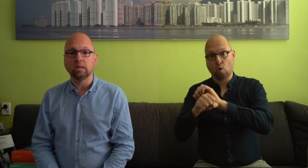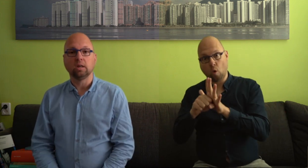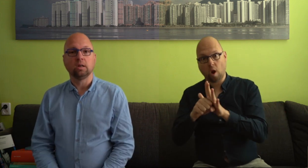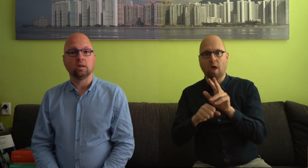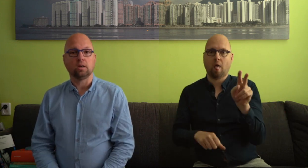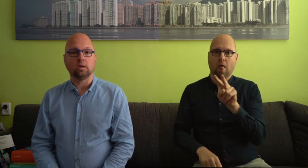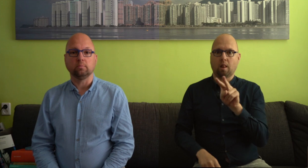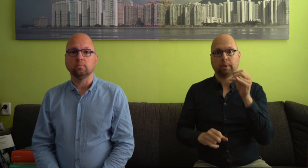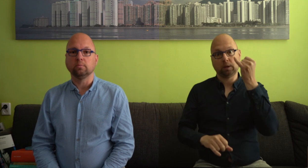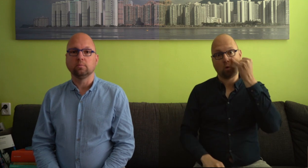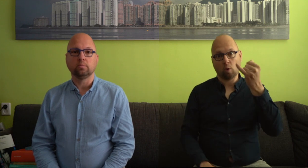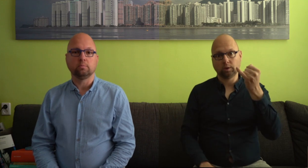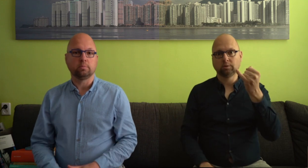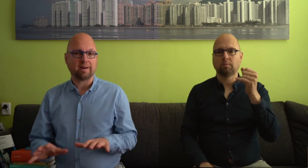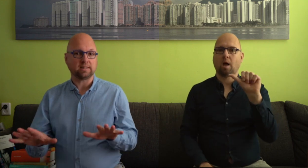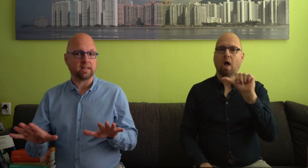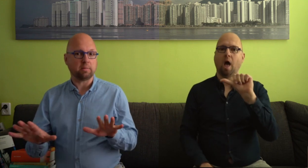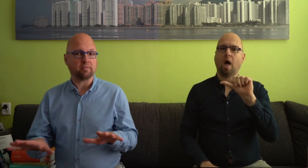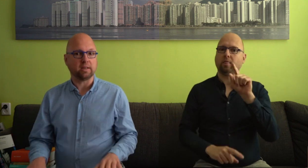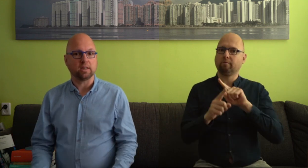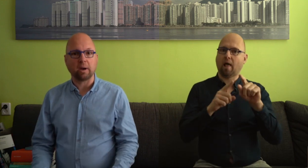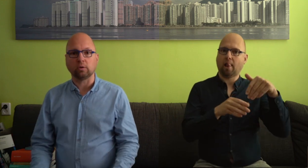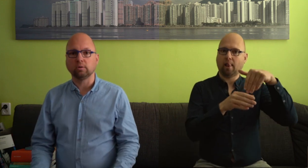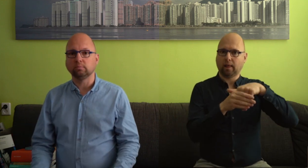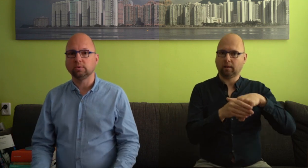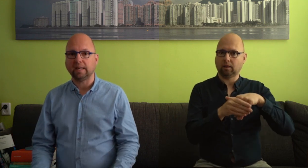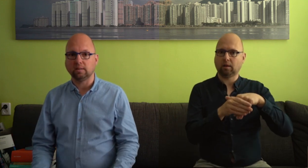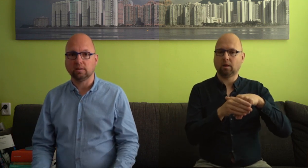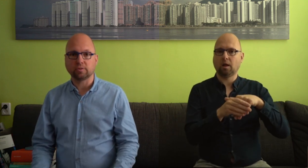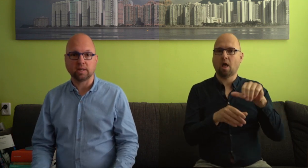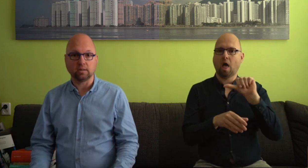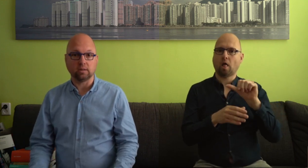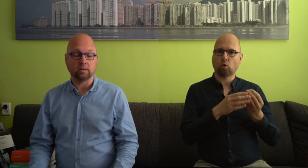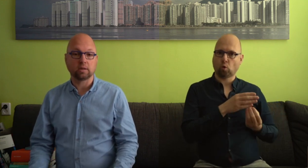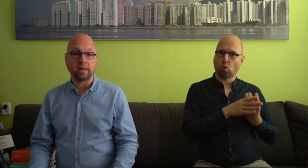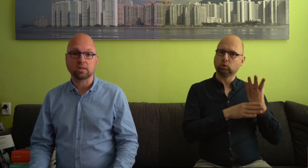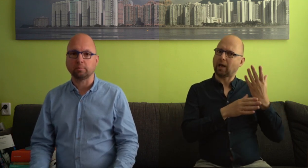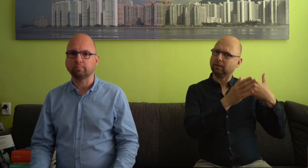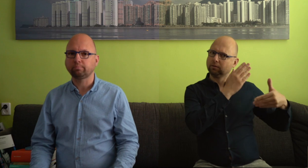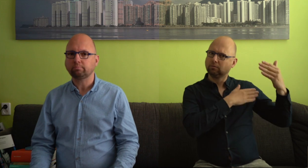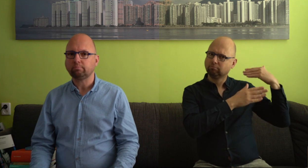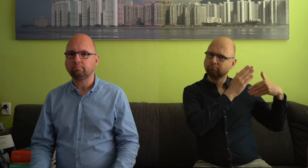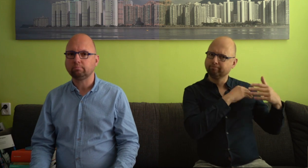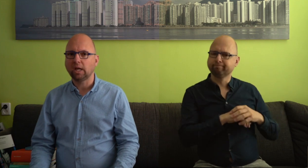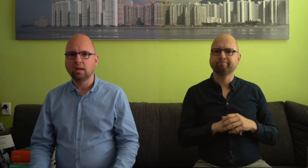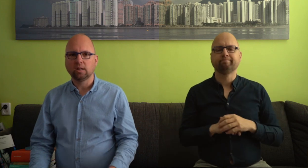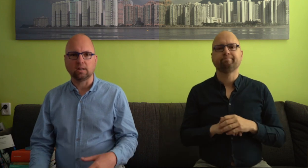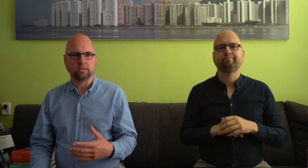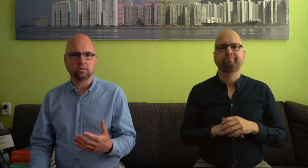bewaard zijn gebleven. En in gebruik zijn in verschillende gemeenschappen. Er is